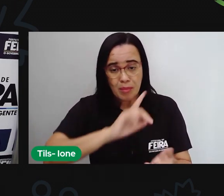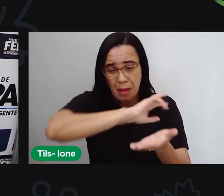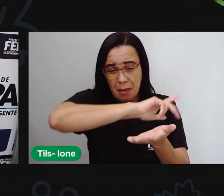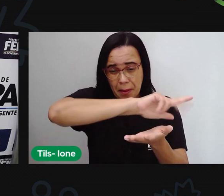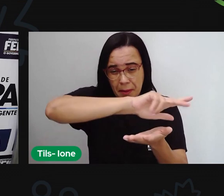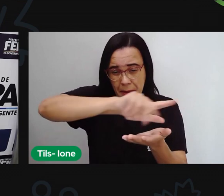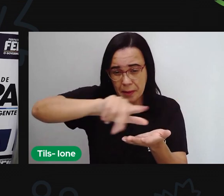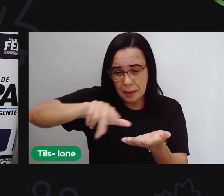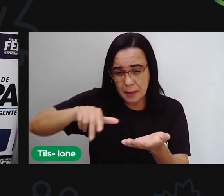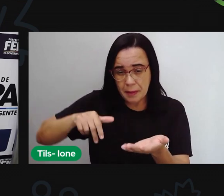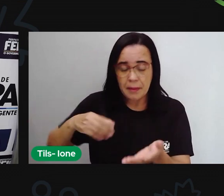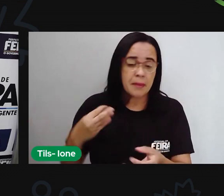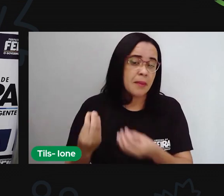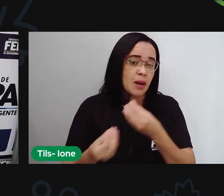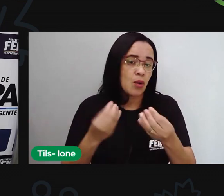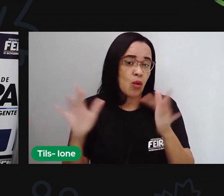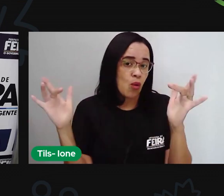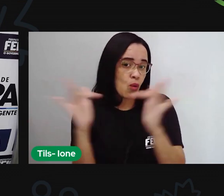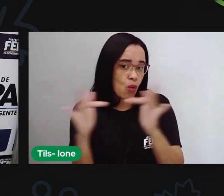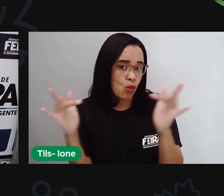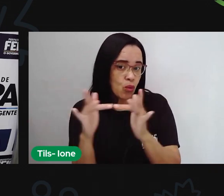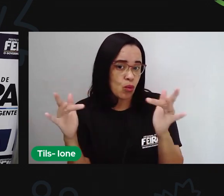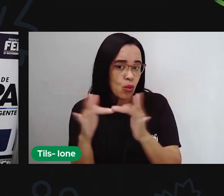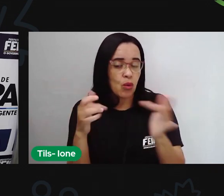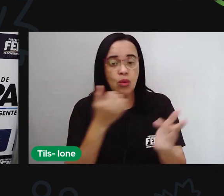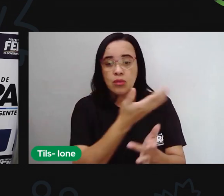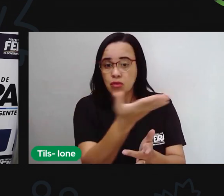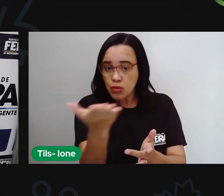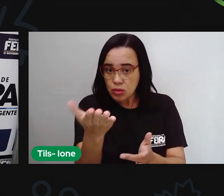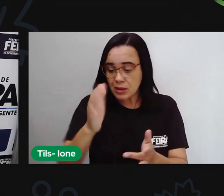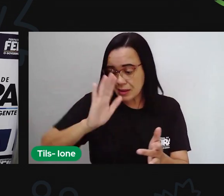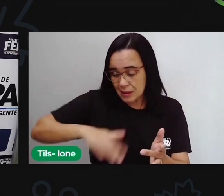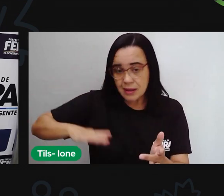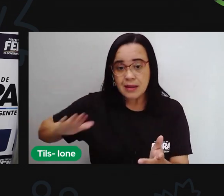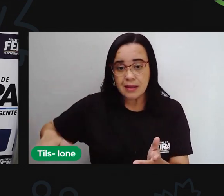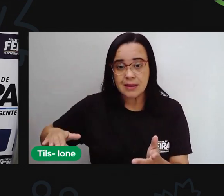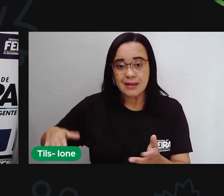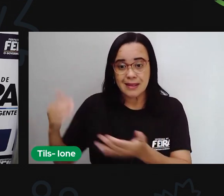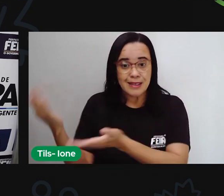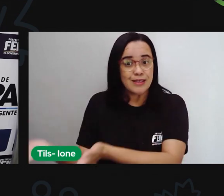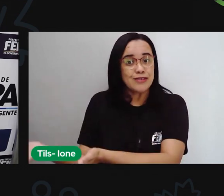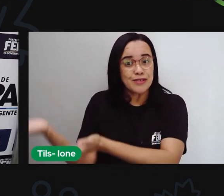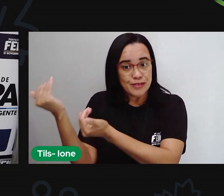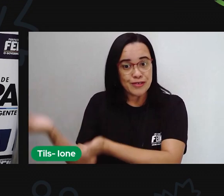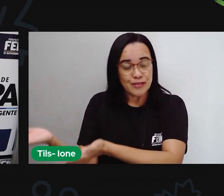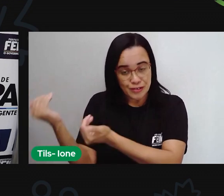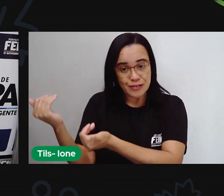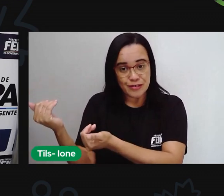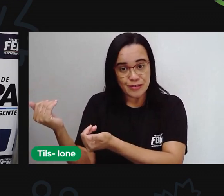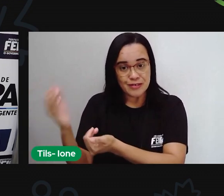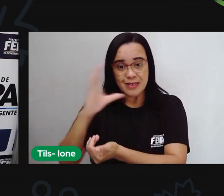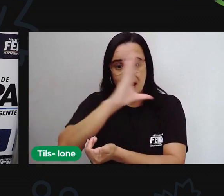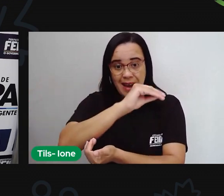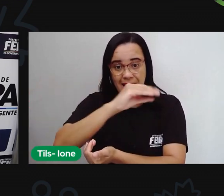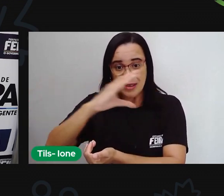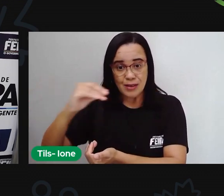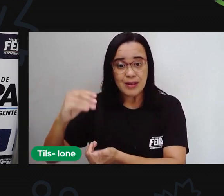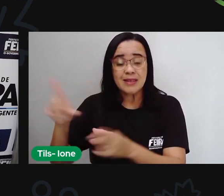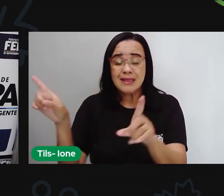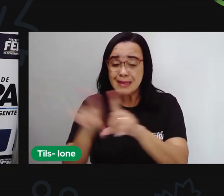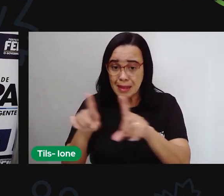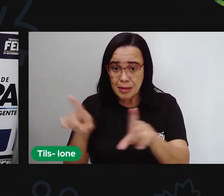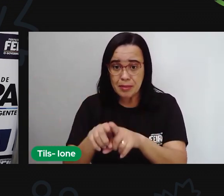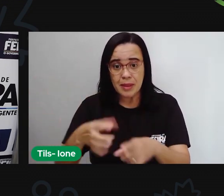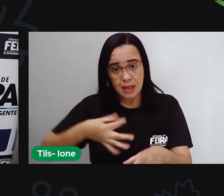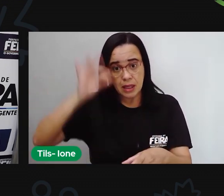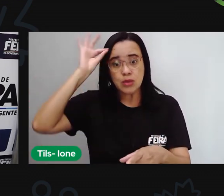para entrar em contato com crianças com jovens com adolescente às vezes até com adultos né para confundir